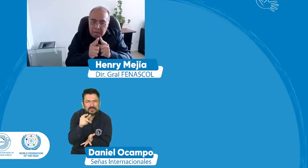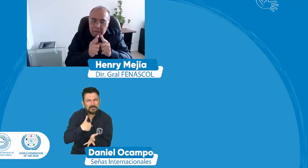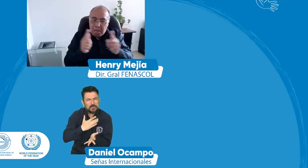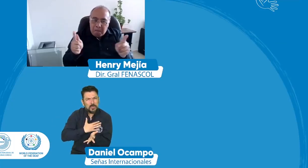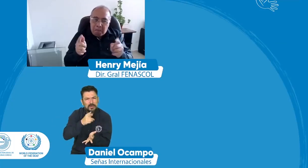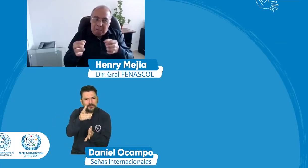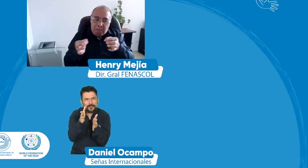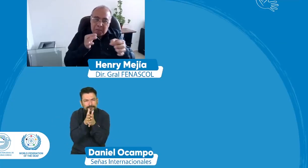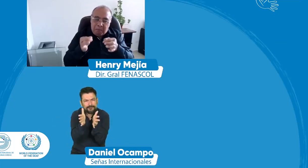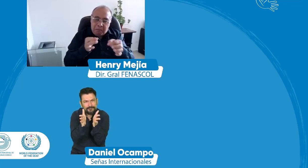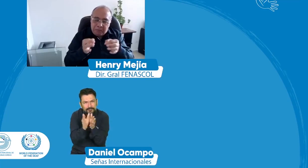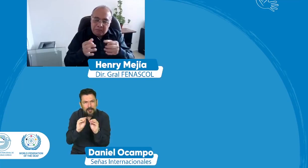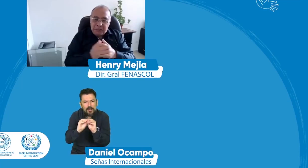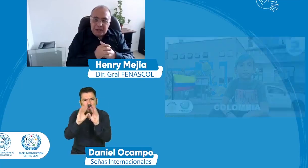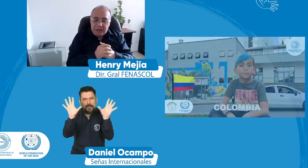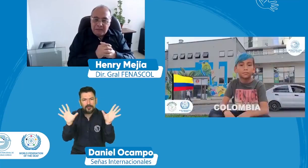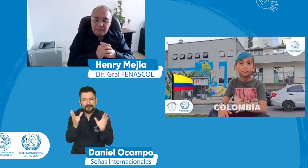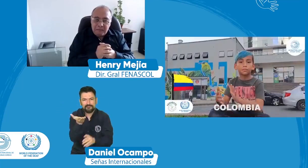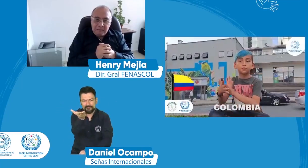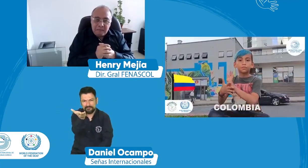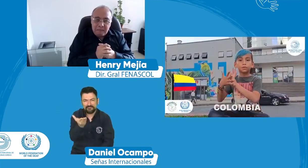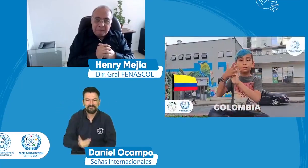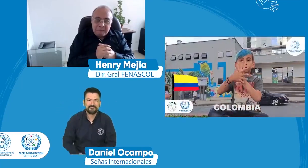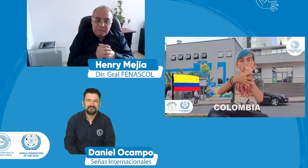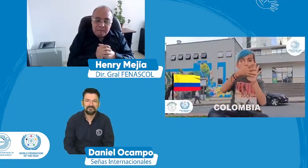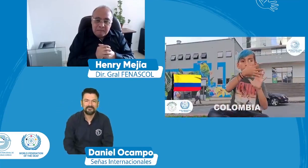y cuál es su importancia si nos puede dar más explicación sobre esto